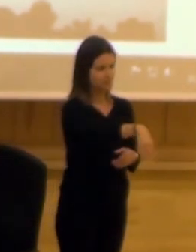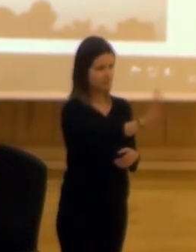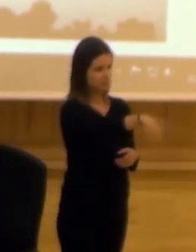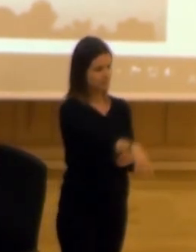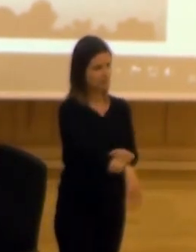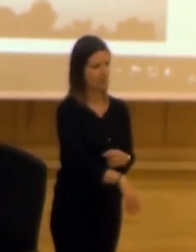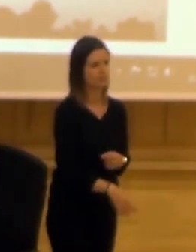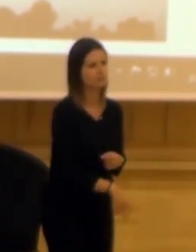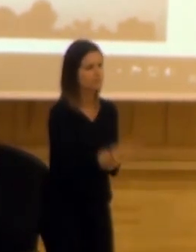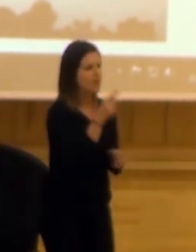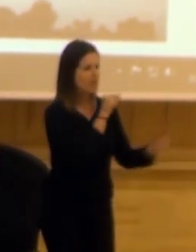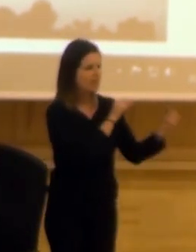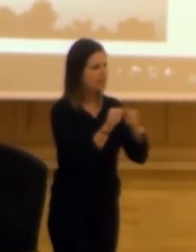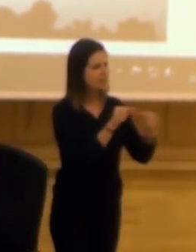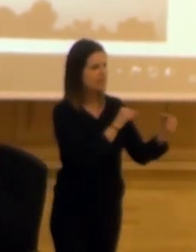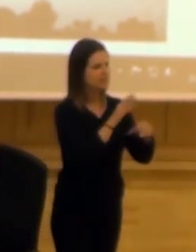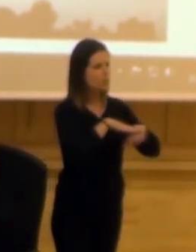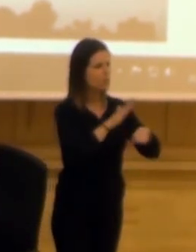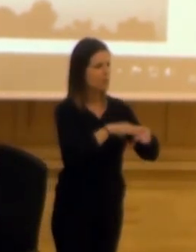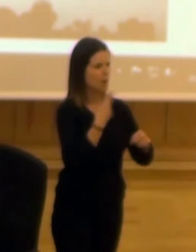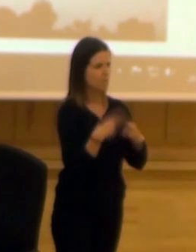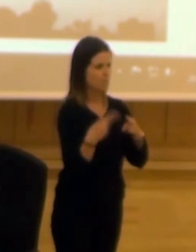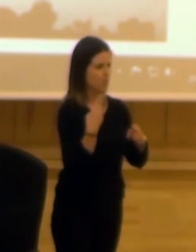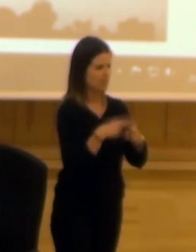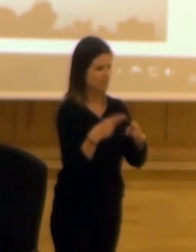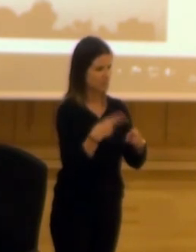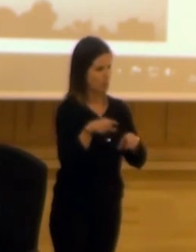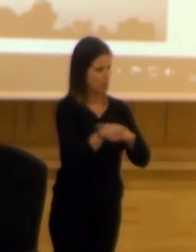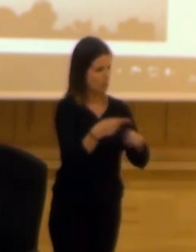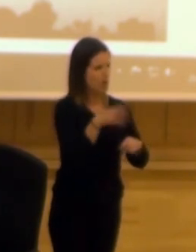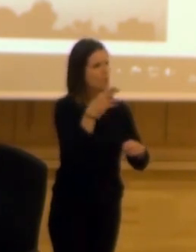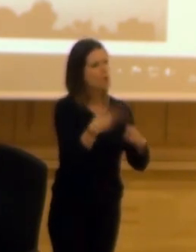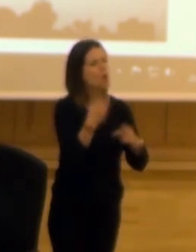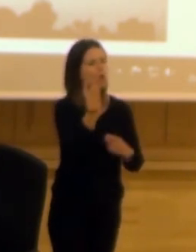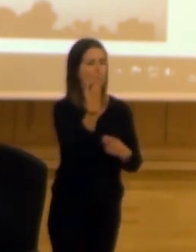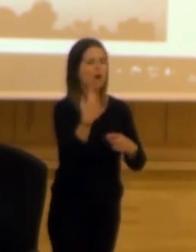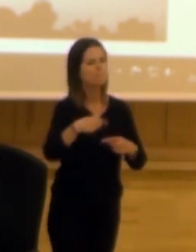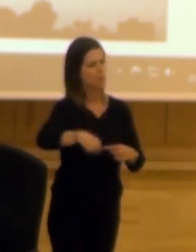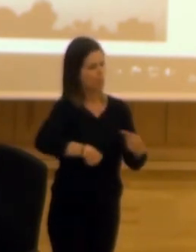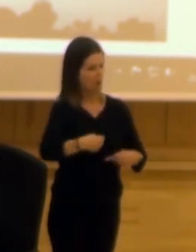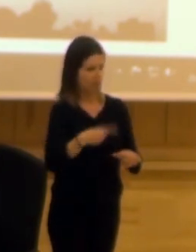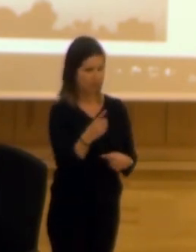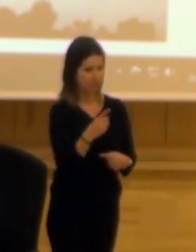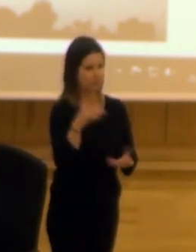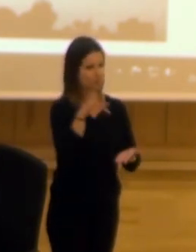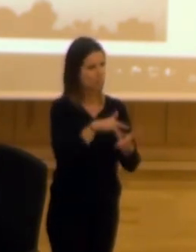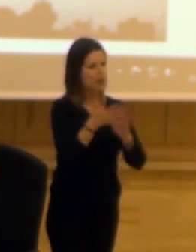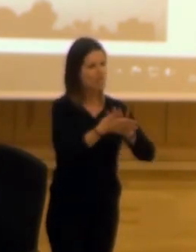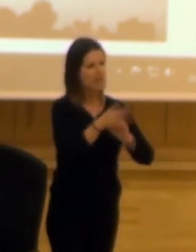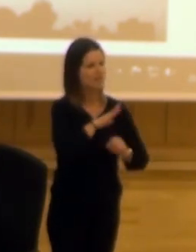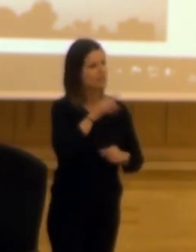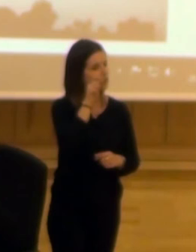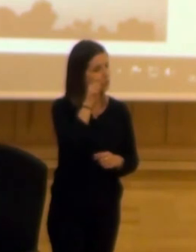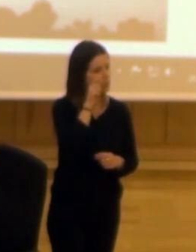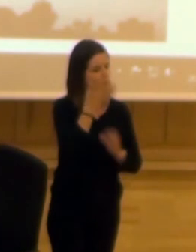fijaros un debate un debate un debate que es culpa de los políticos provocado por los políticos voy a decir una una provocación cuando hablamos de